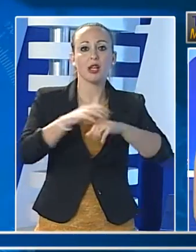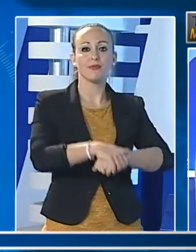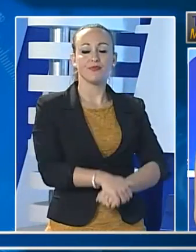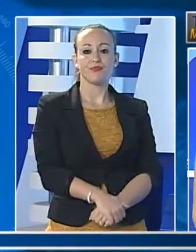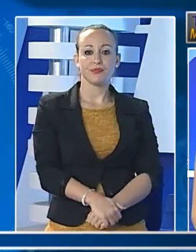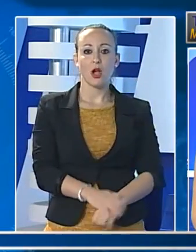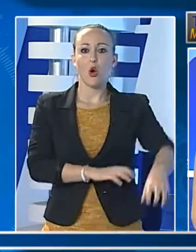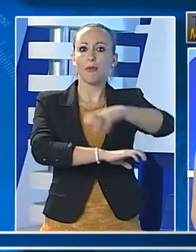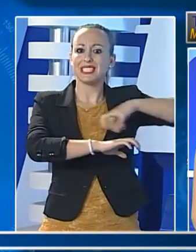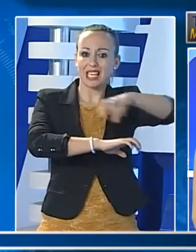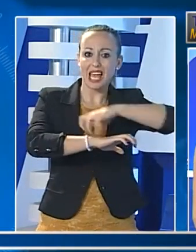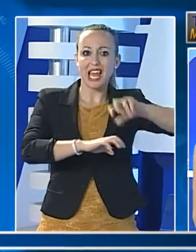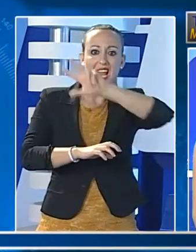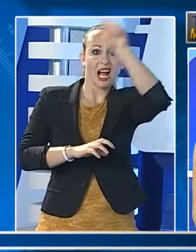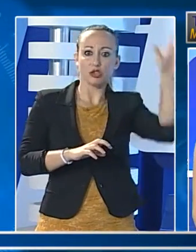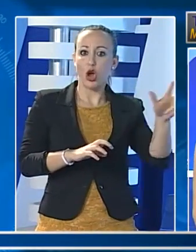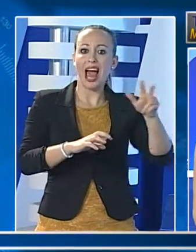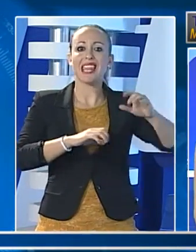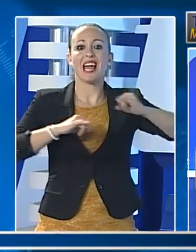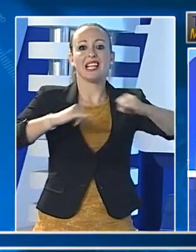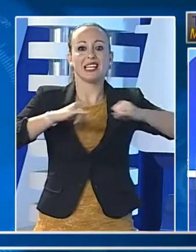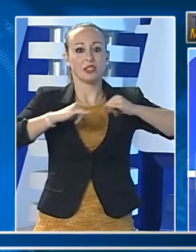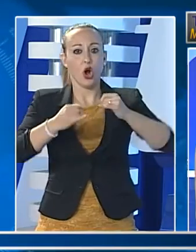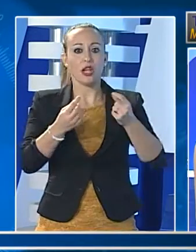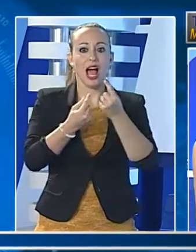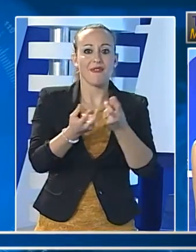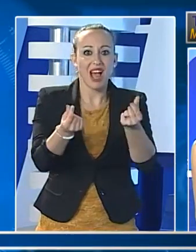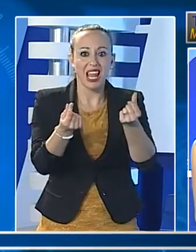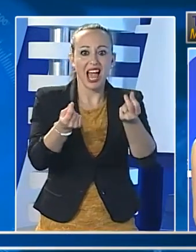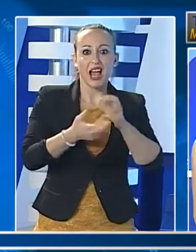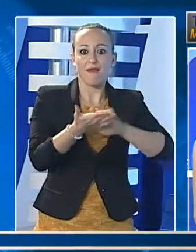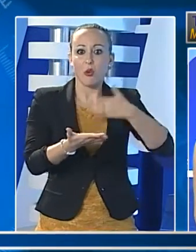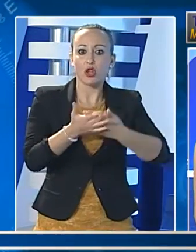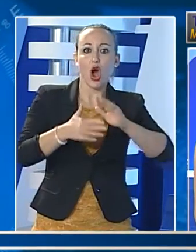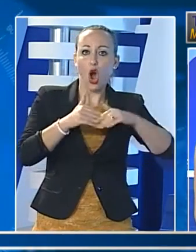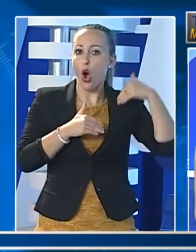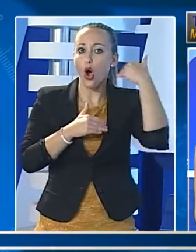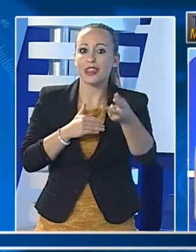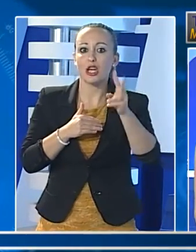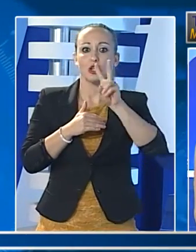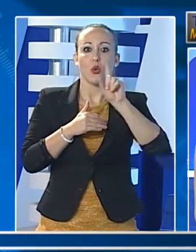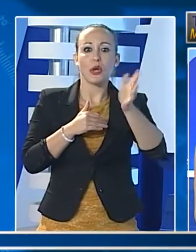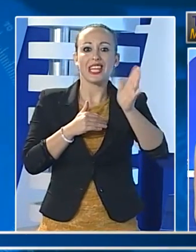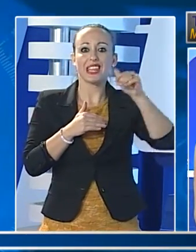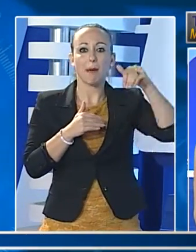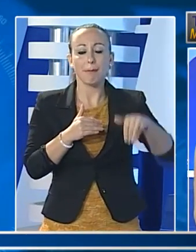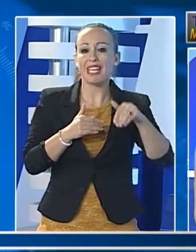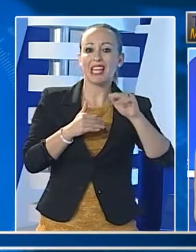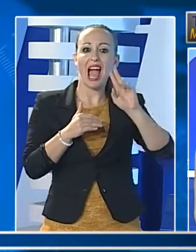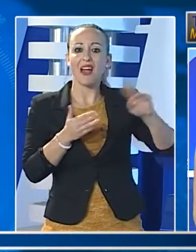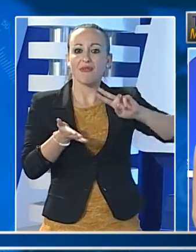progetto di inclusione sociale l'integrazione che sarà commisurata alla differenza tra il reddito